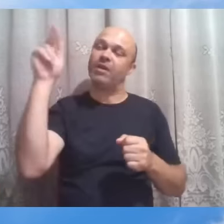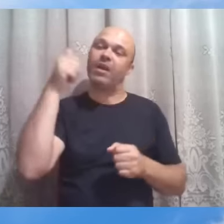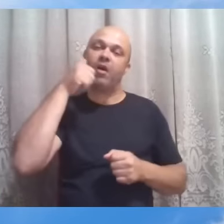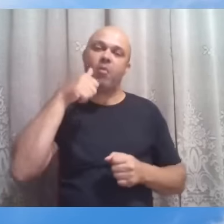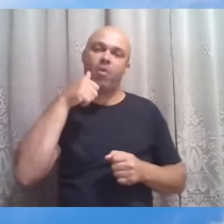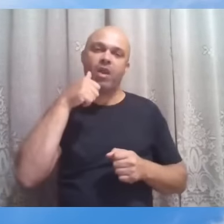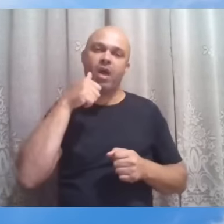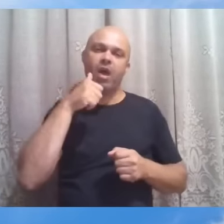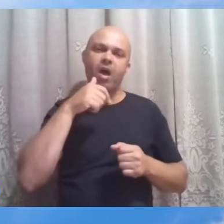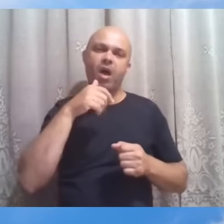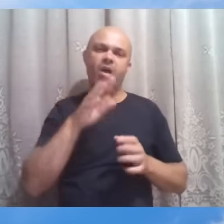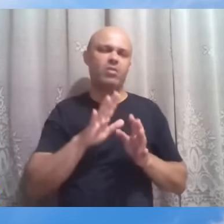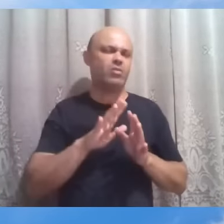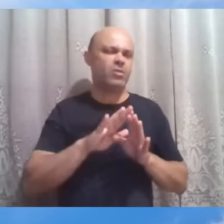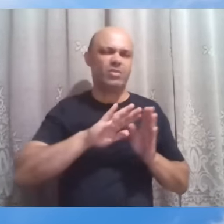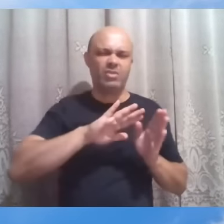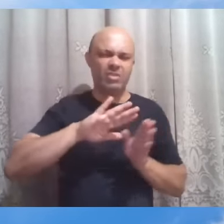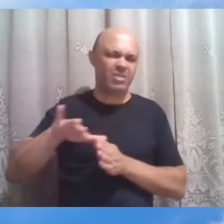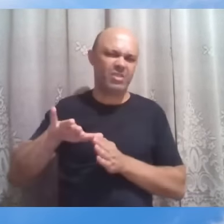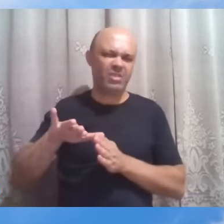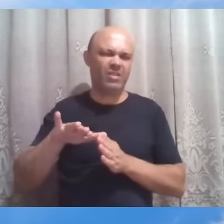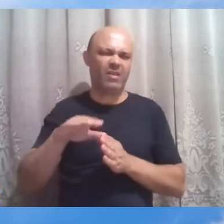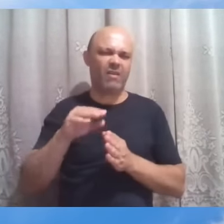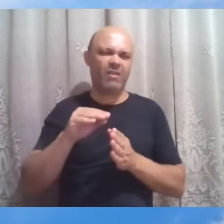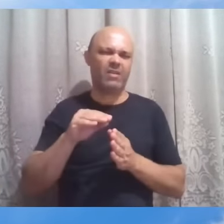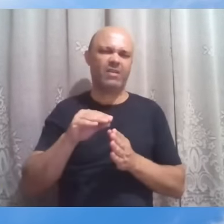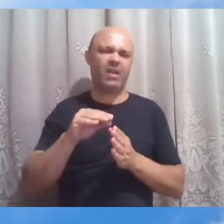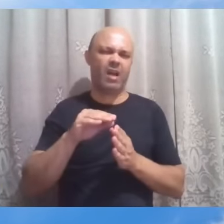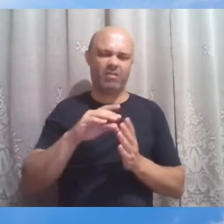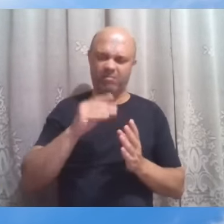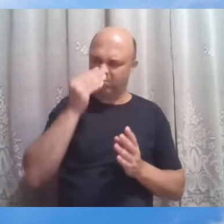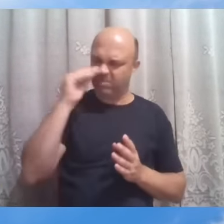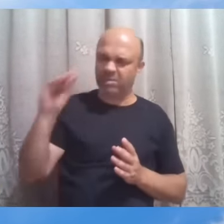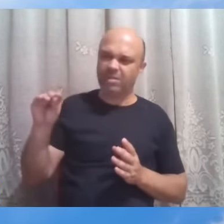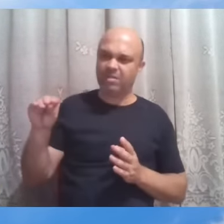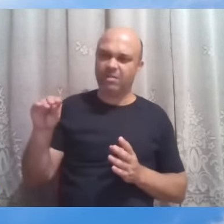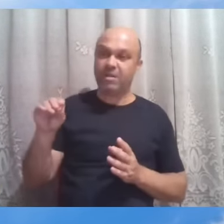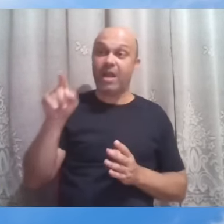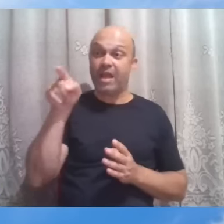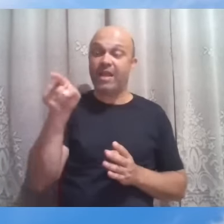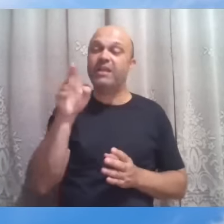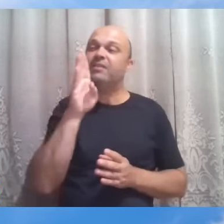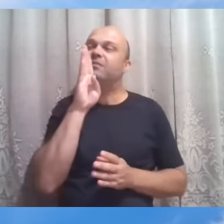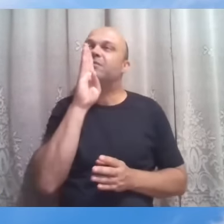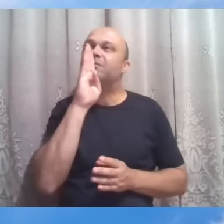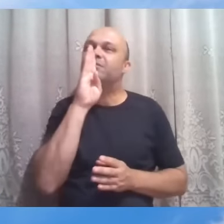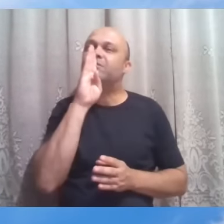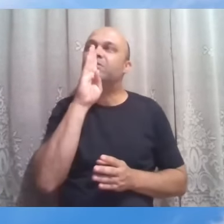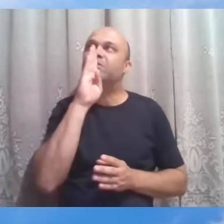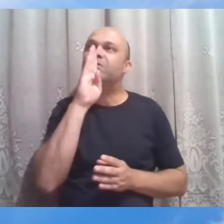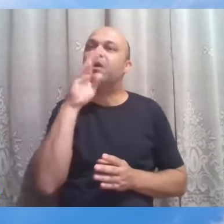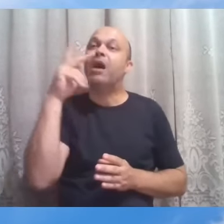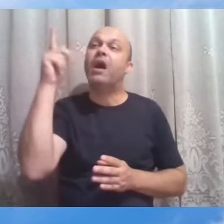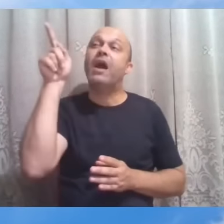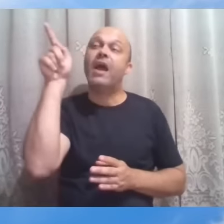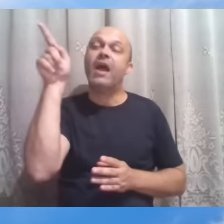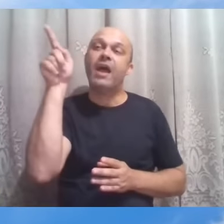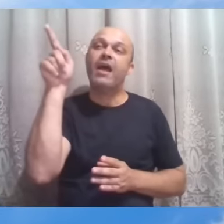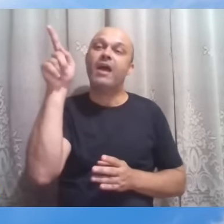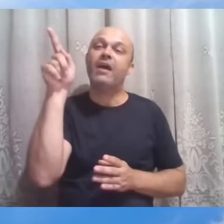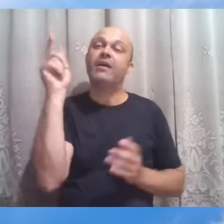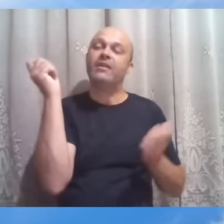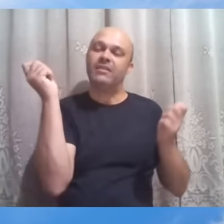indiferença, longe de desprezo, ele está silenciando para que ela tivesse a ocasião de